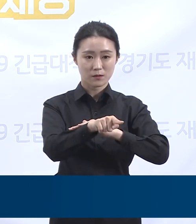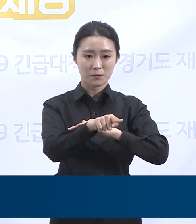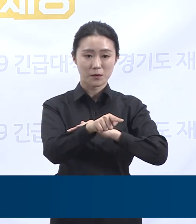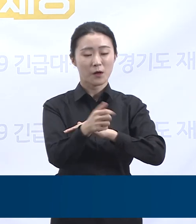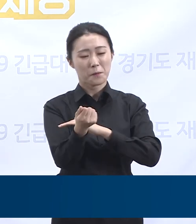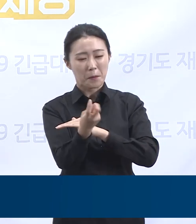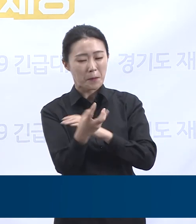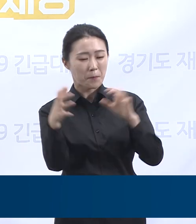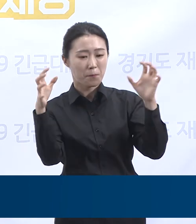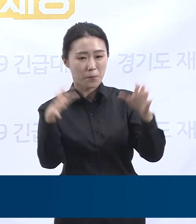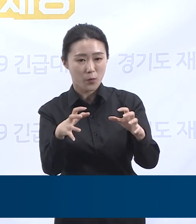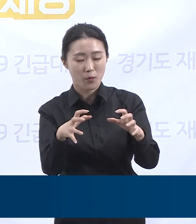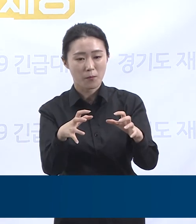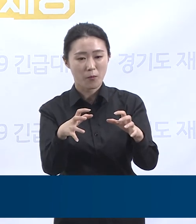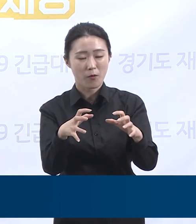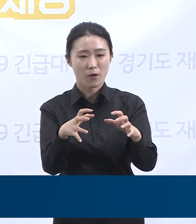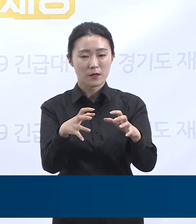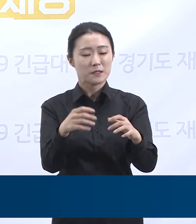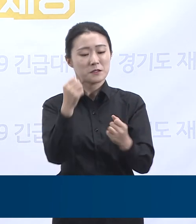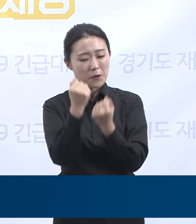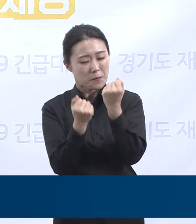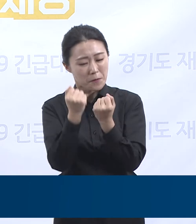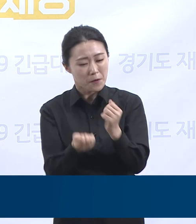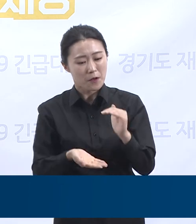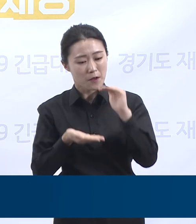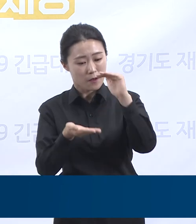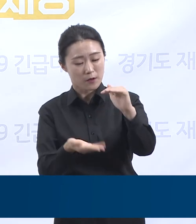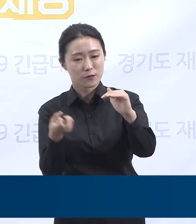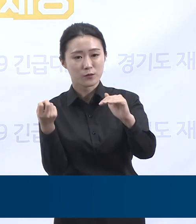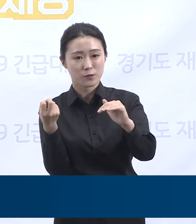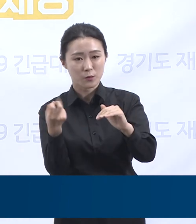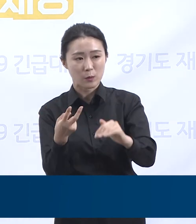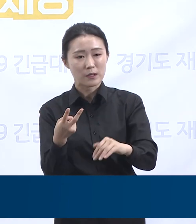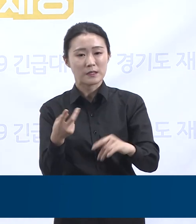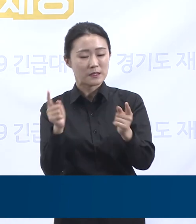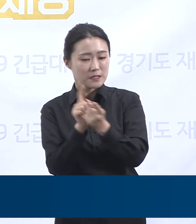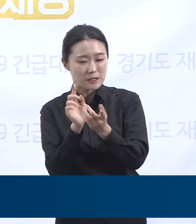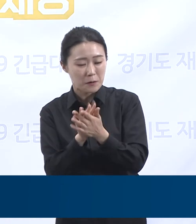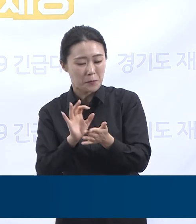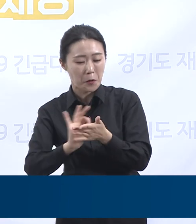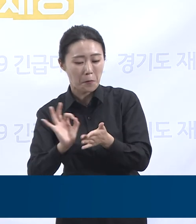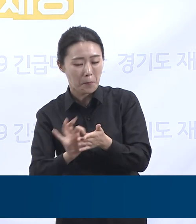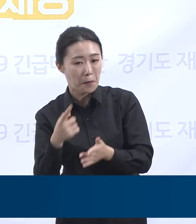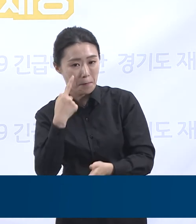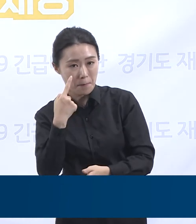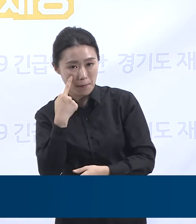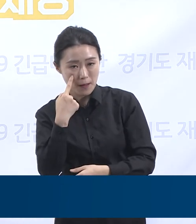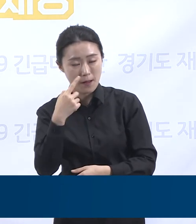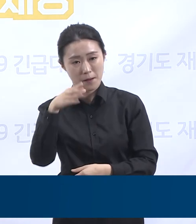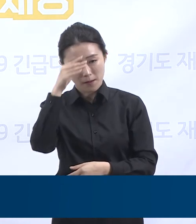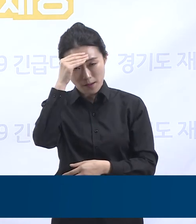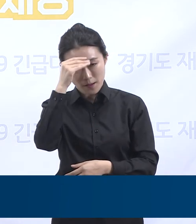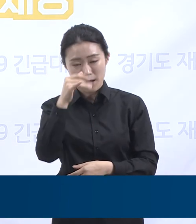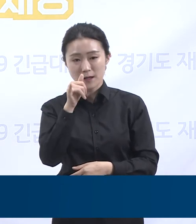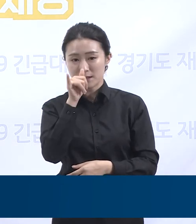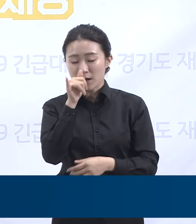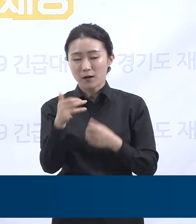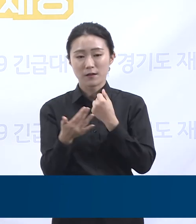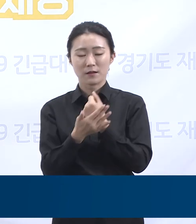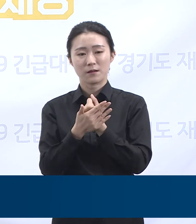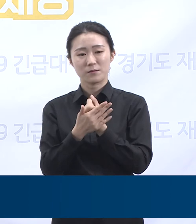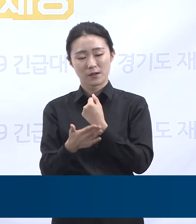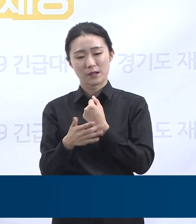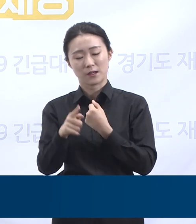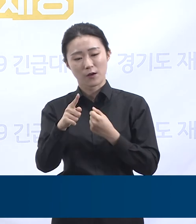및 제품 체험 행사 등을 통해서 장시간 밀집, 밀접하여 대화가 이루어지고 있고 이런 점에서